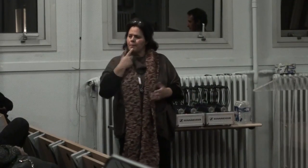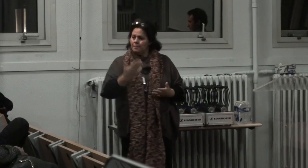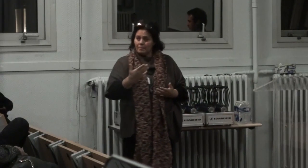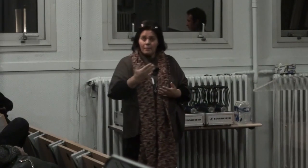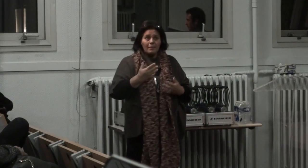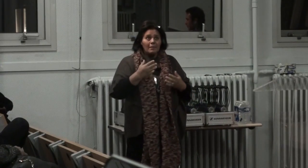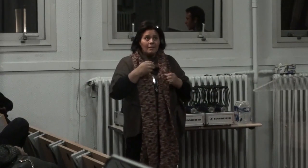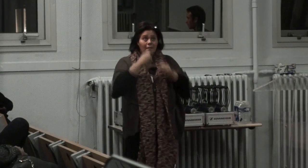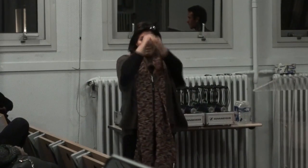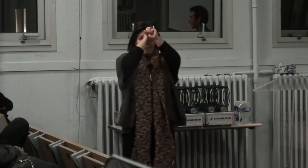et bien en sourd